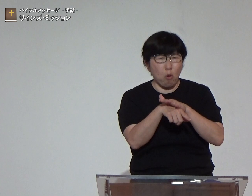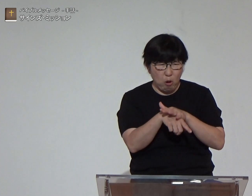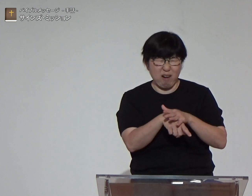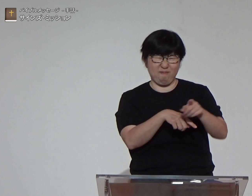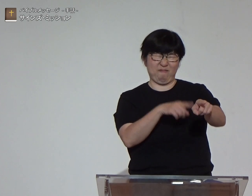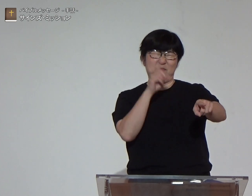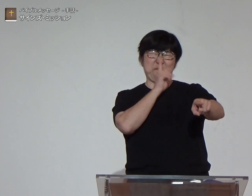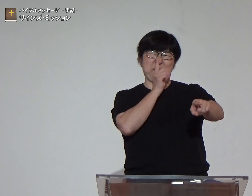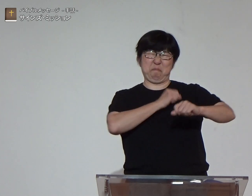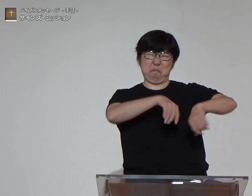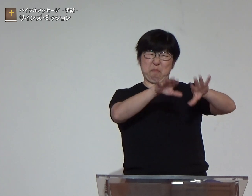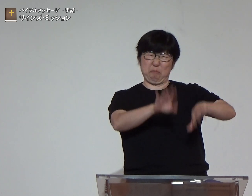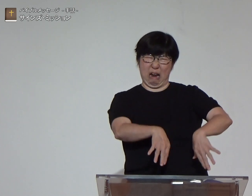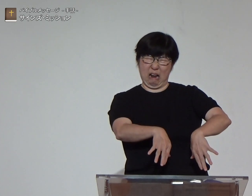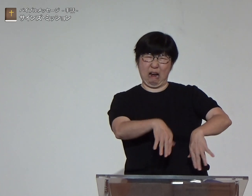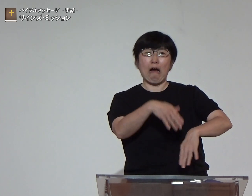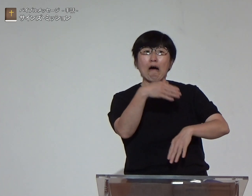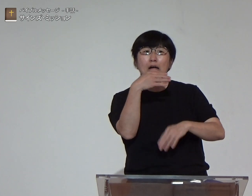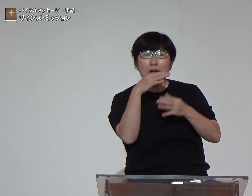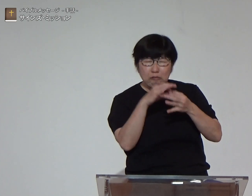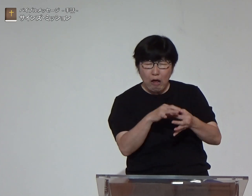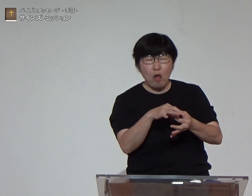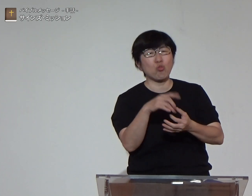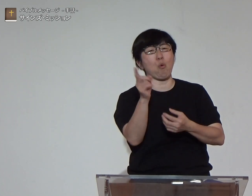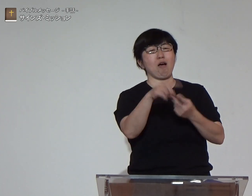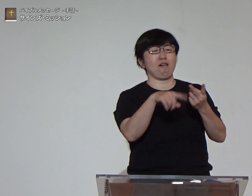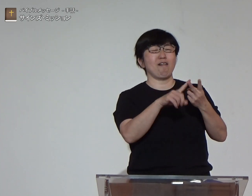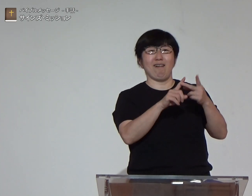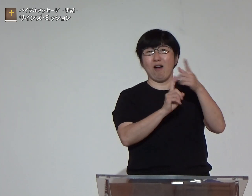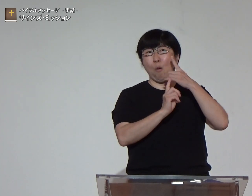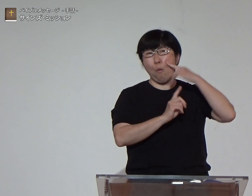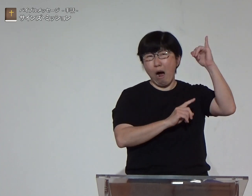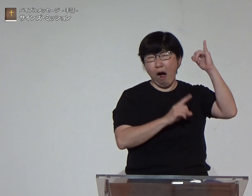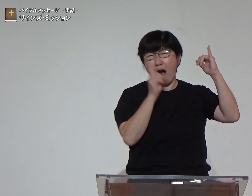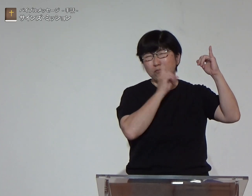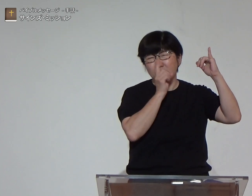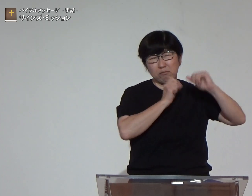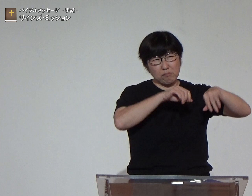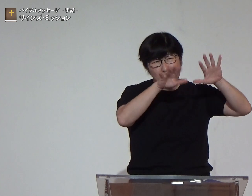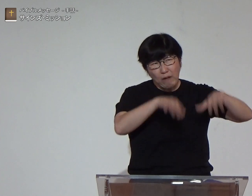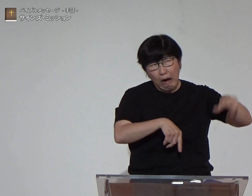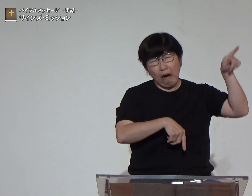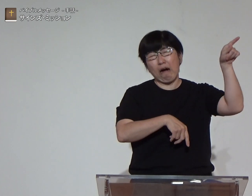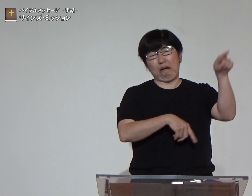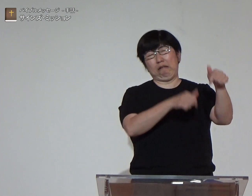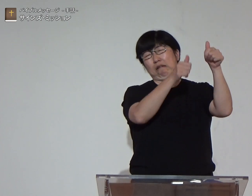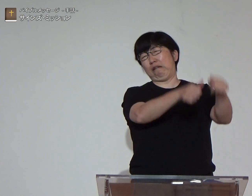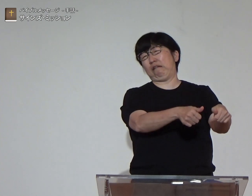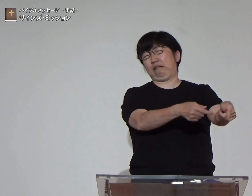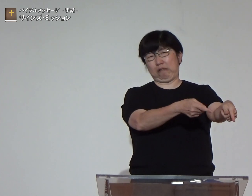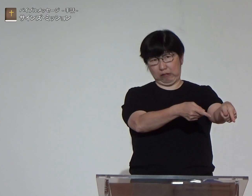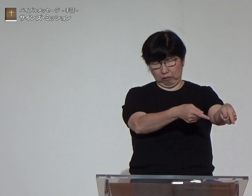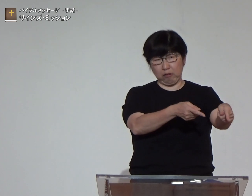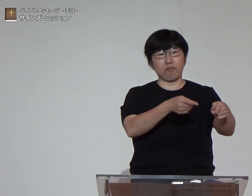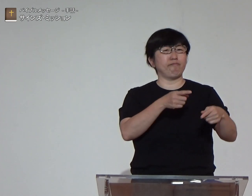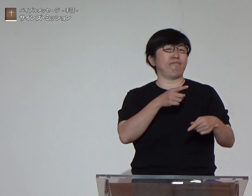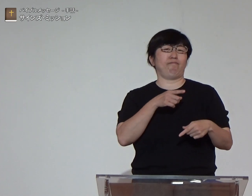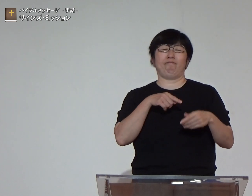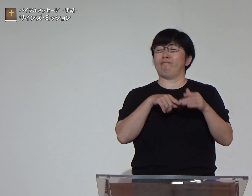彼が盲目なのはなぜか彼自身が悪いことをしたからそれとも両親が悪いことをしたから罰が下